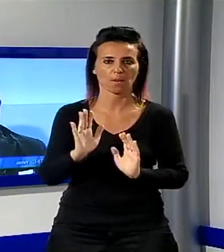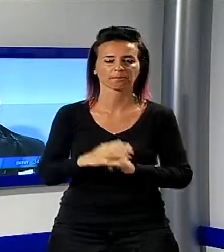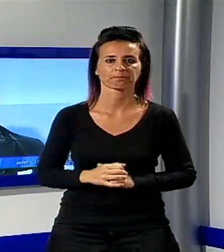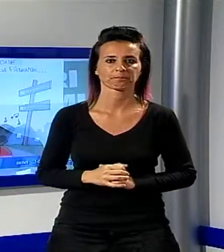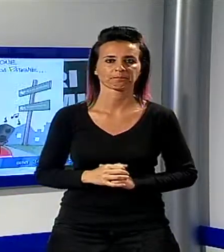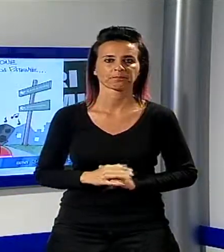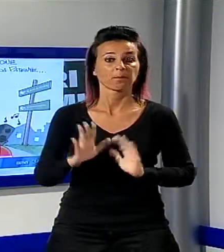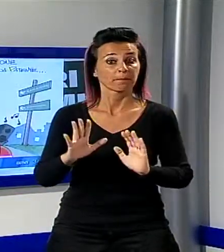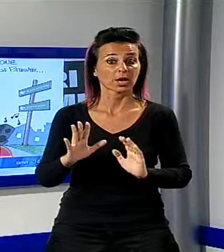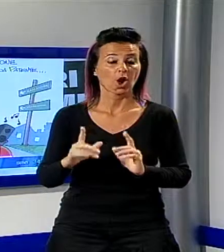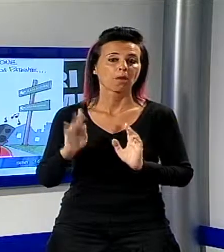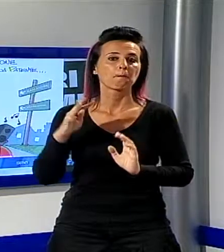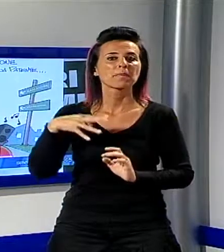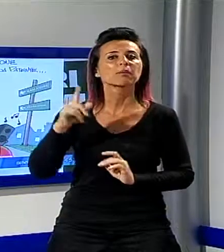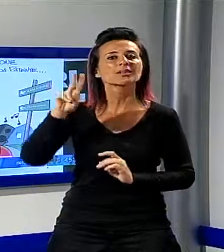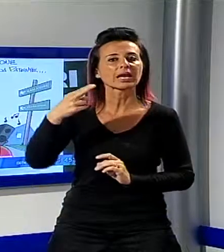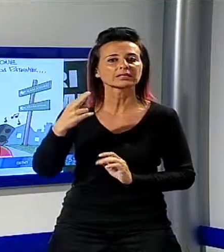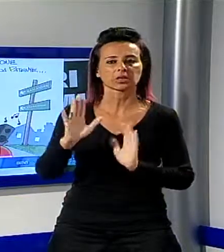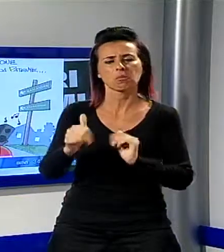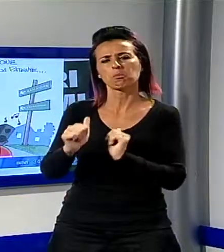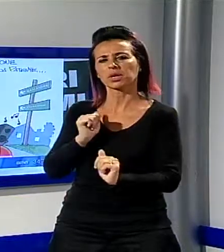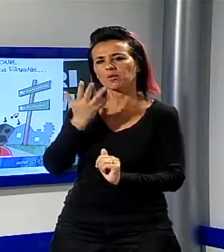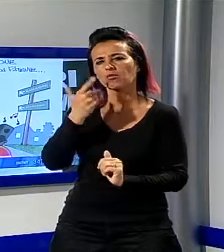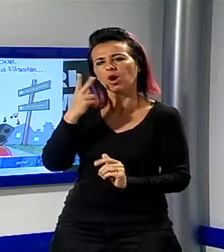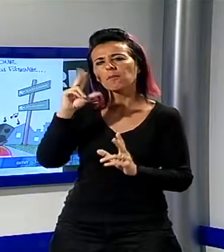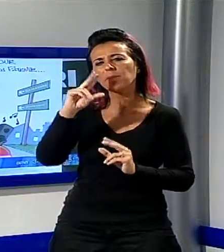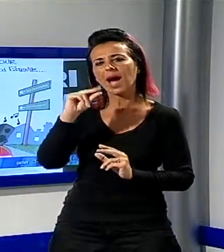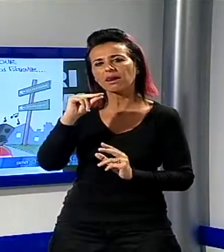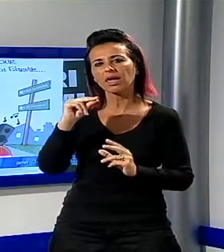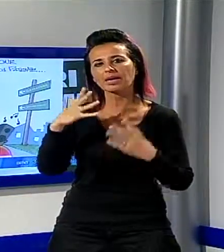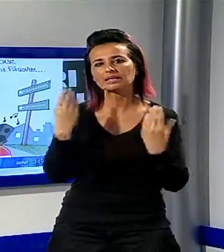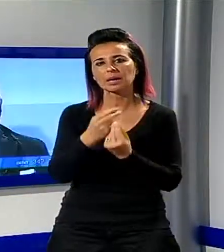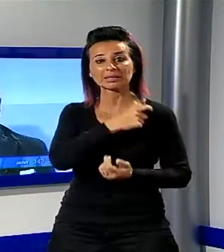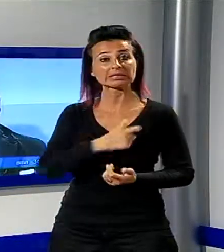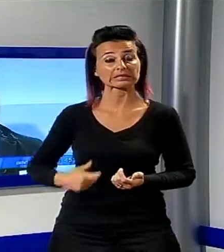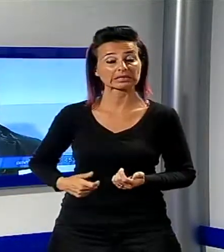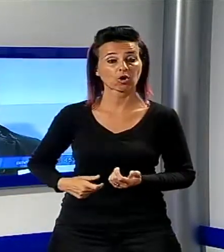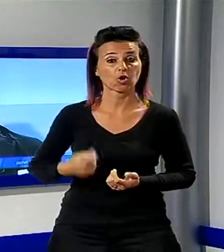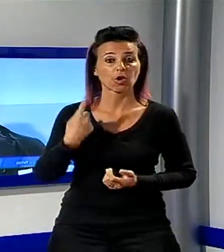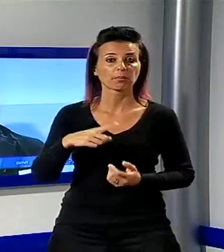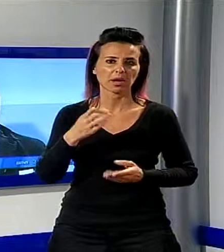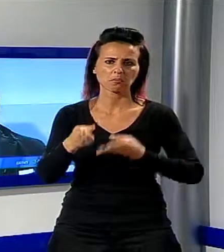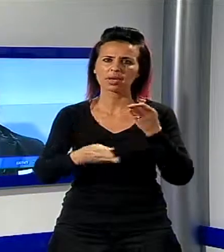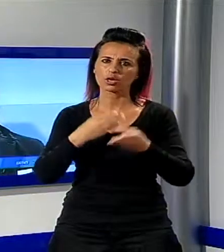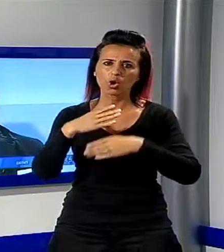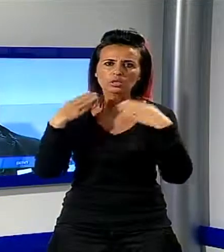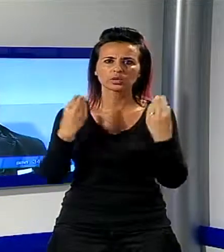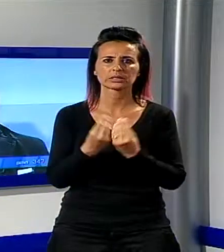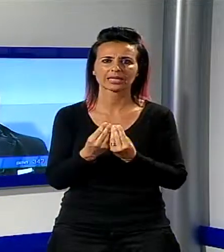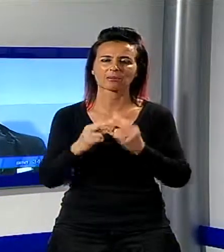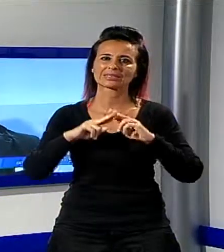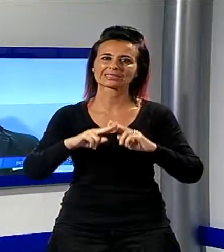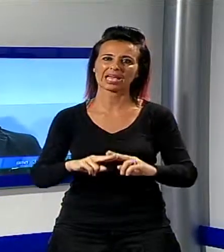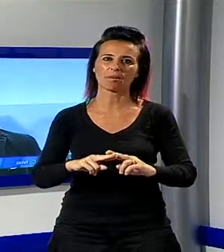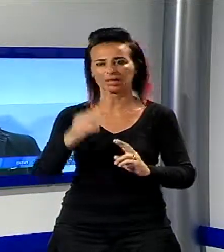'Alessandro incontrerà il sindaco Tambellini, con cui vuole voltare pagina e cominciare un percorso insieme fatto di stabilità.